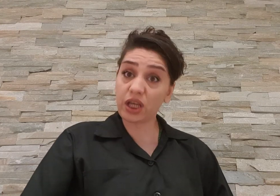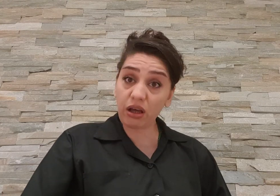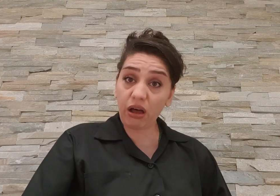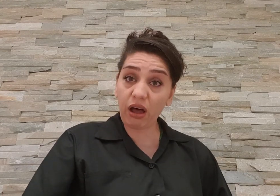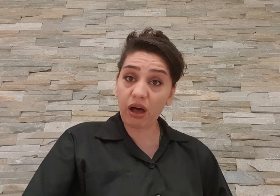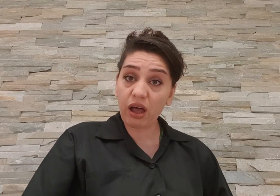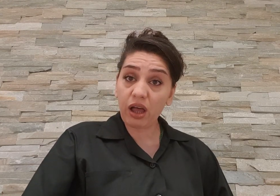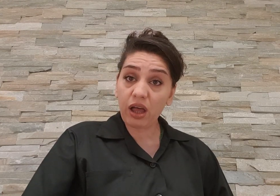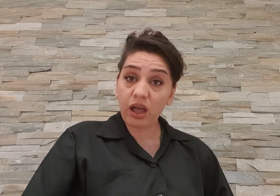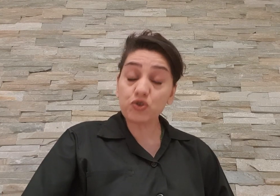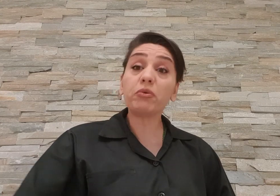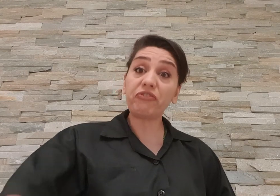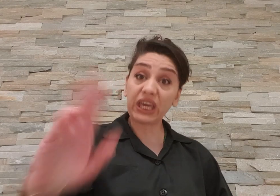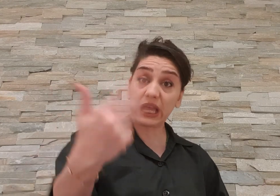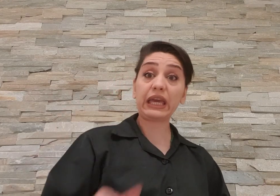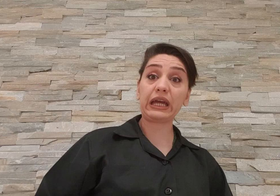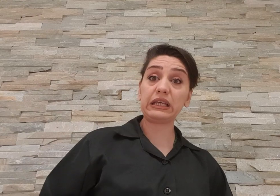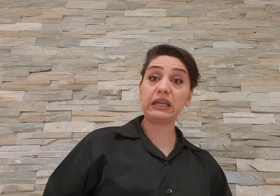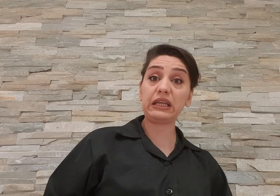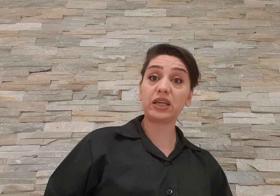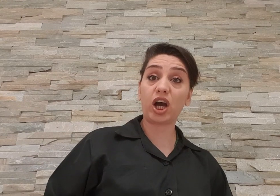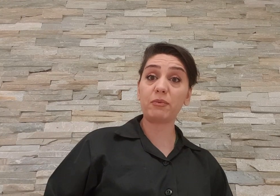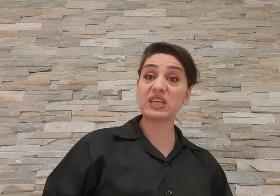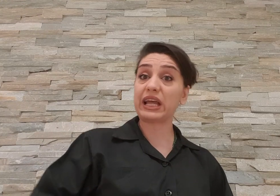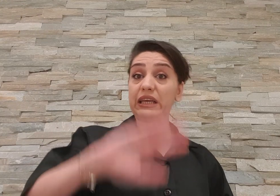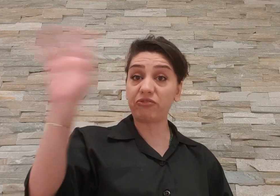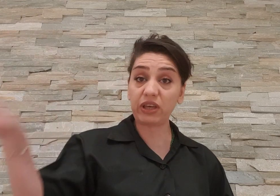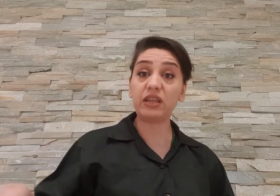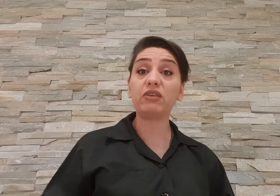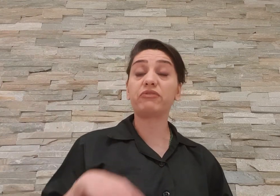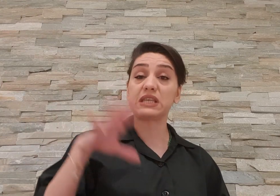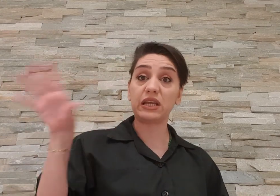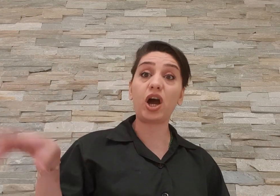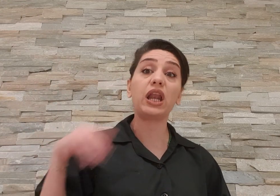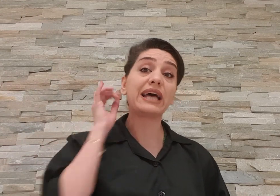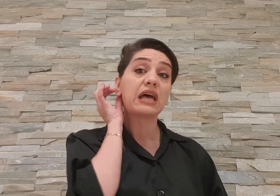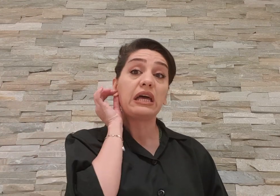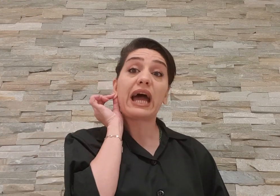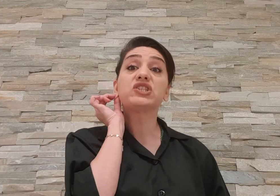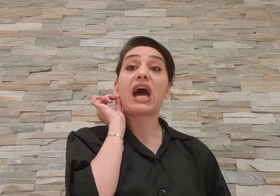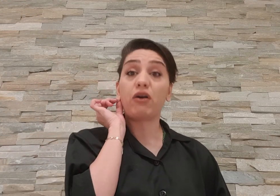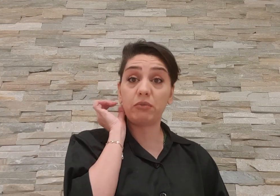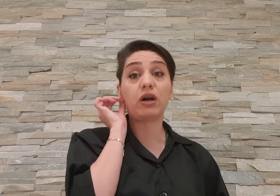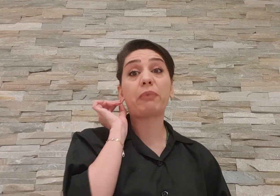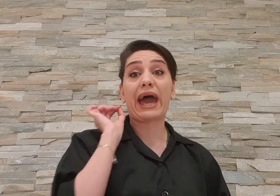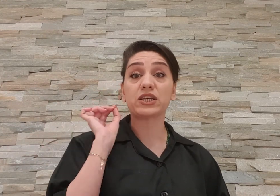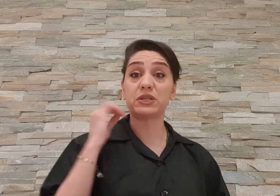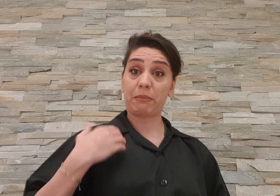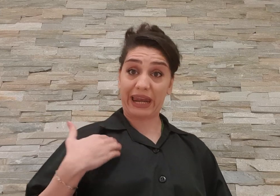چرا؟ شما فکر نکردین که حالا مثلا این فید سریال از در جهان میخواد پخش بشه من